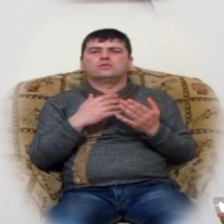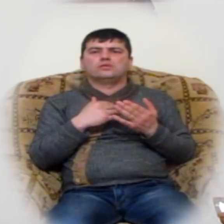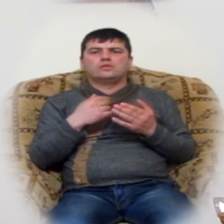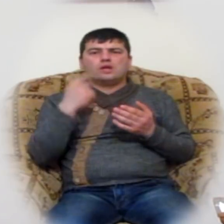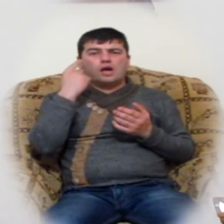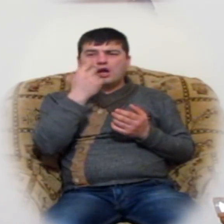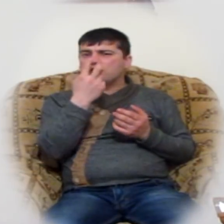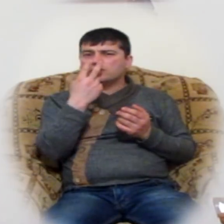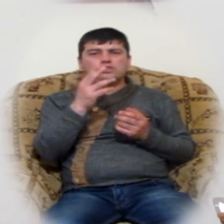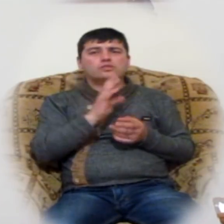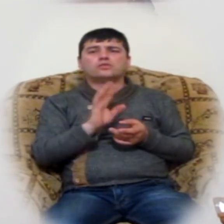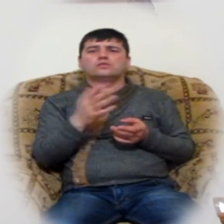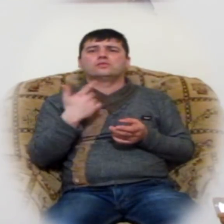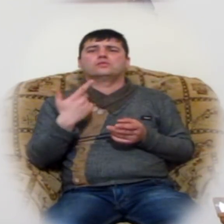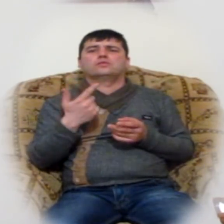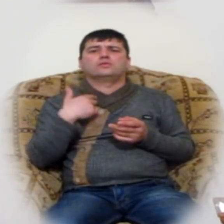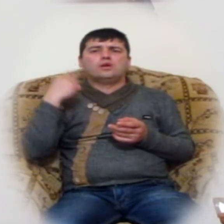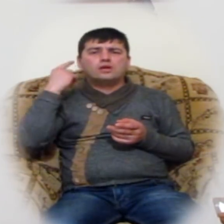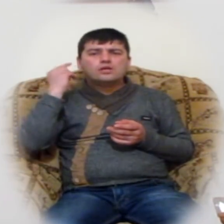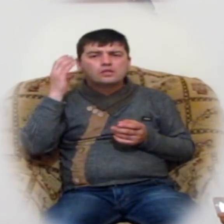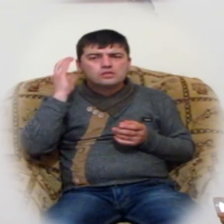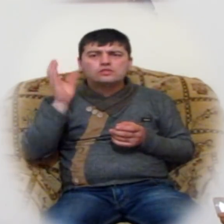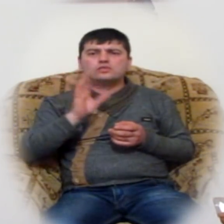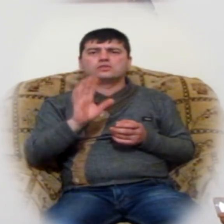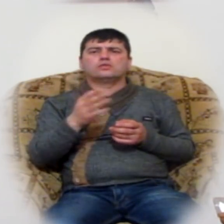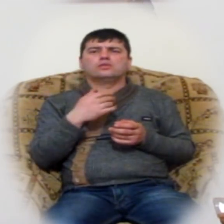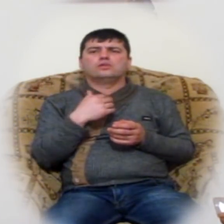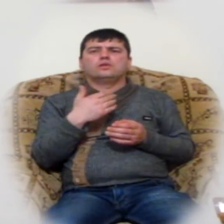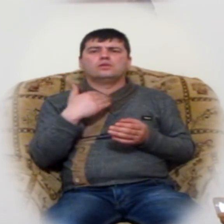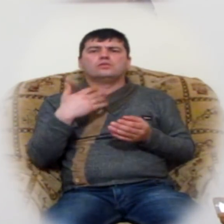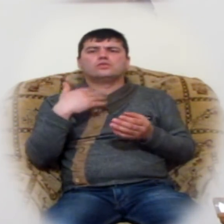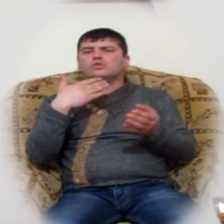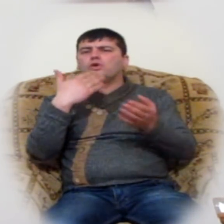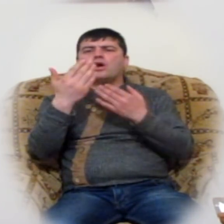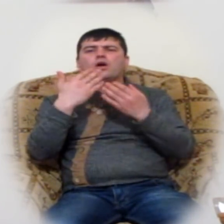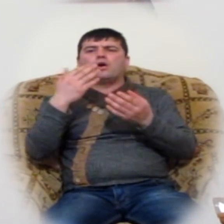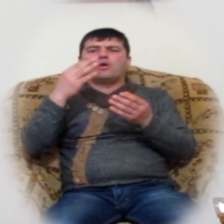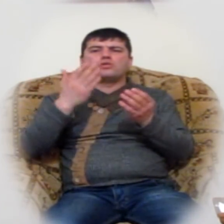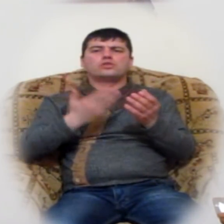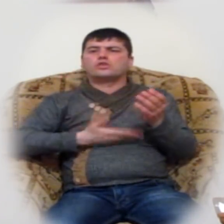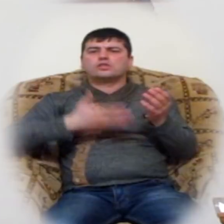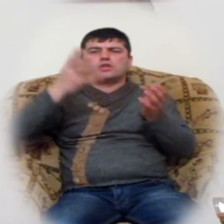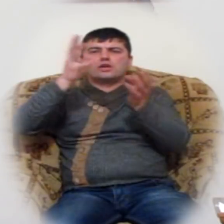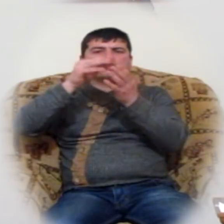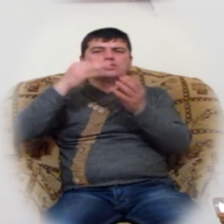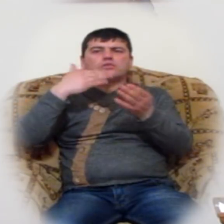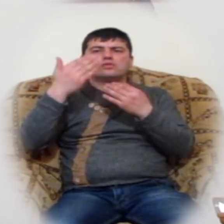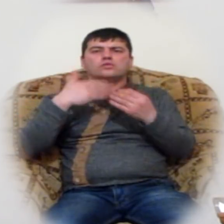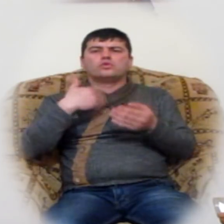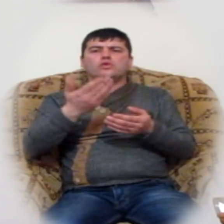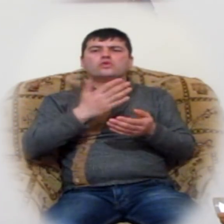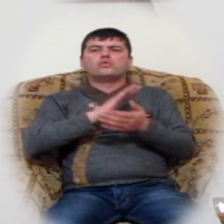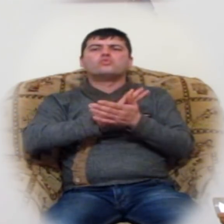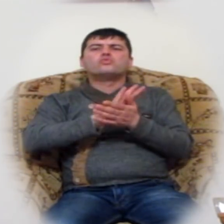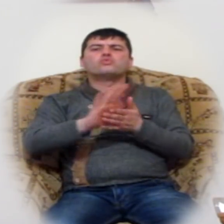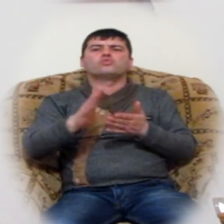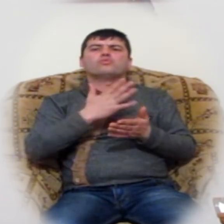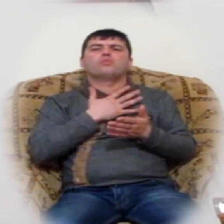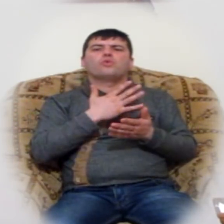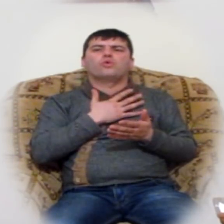տես է, ականջշ չեր լս է, ո ես հավոր չեի վերևի կյանքին։ Ես որ աստոց սուրպ հոգին, իշկան աշխատ